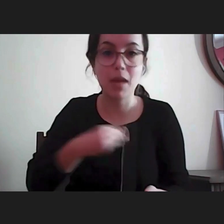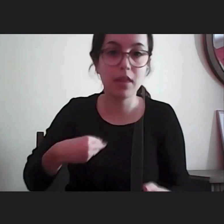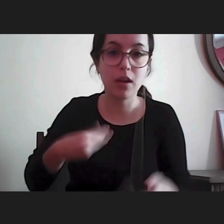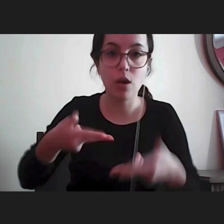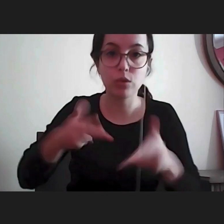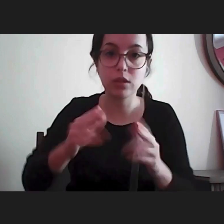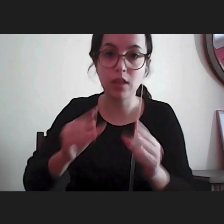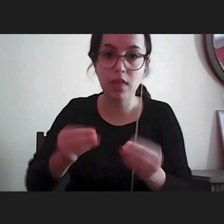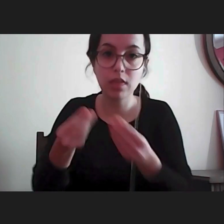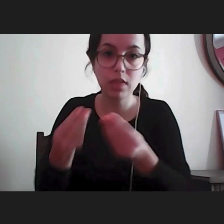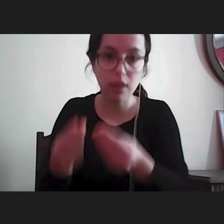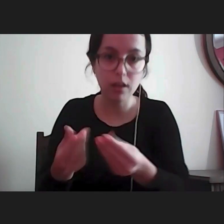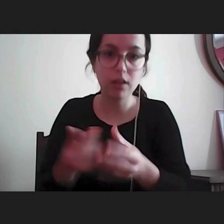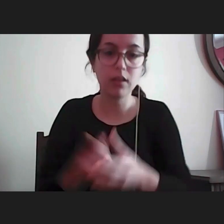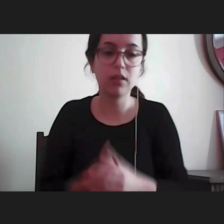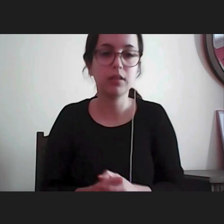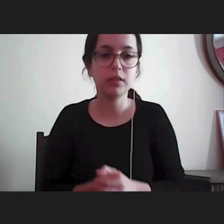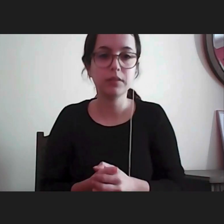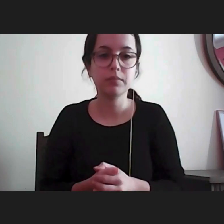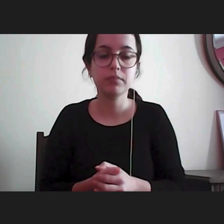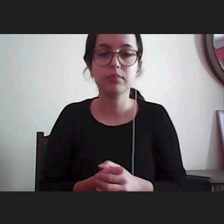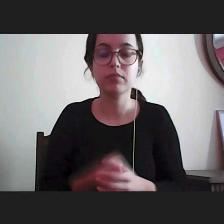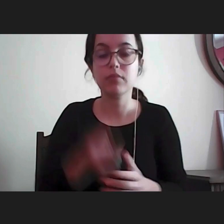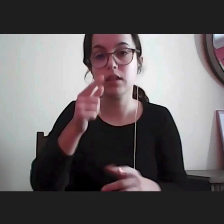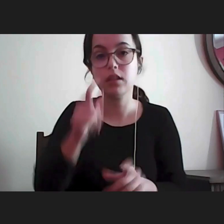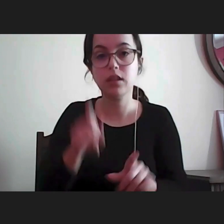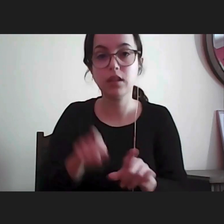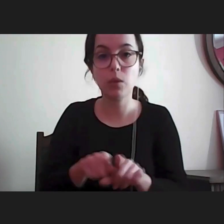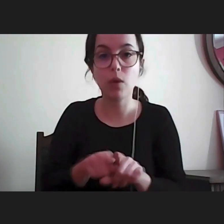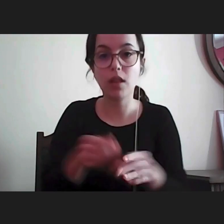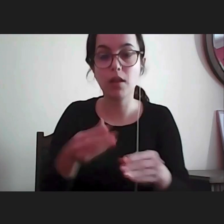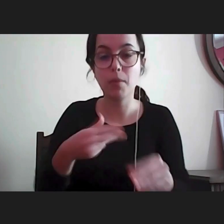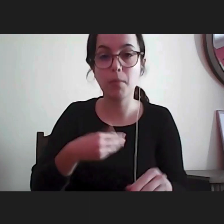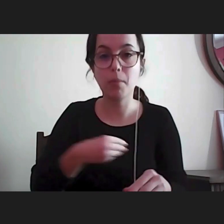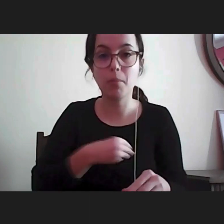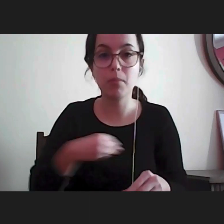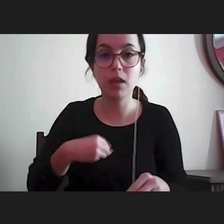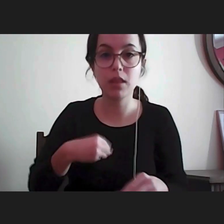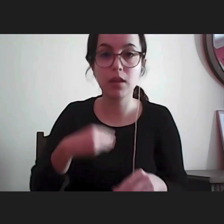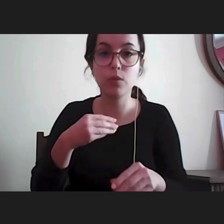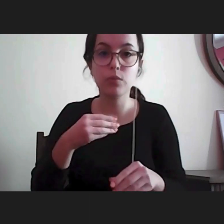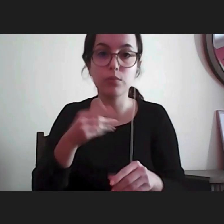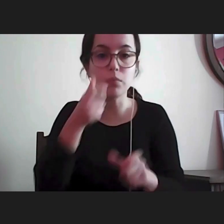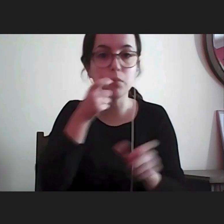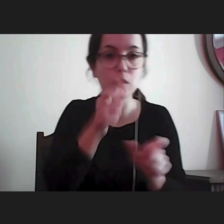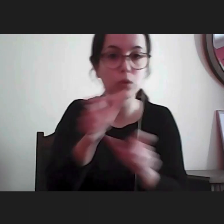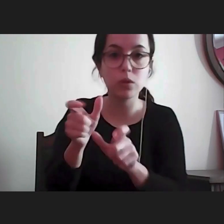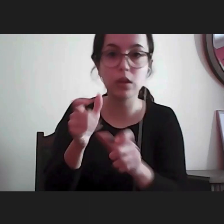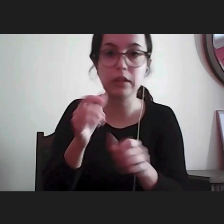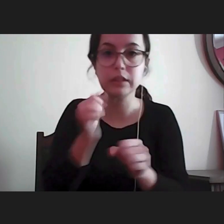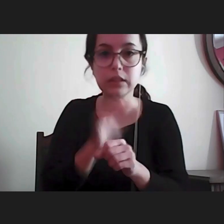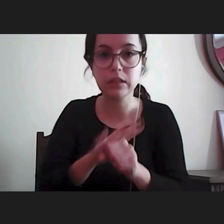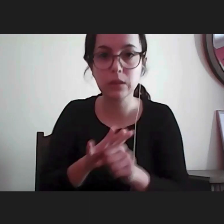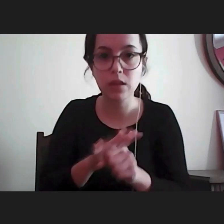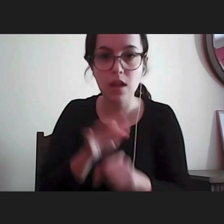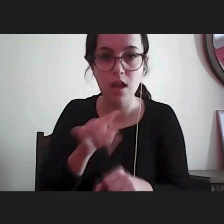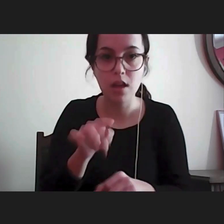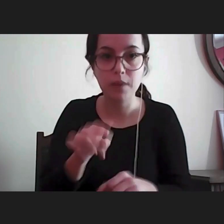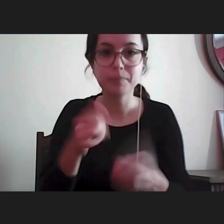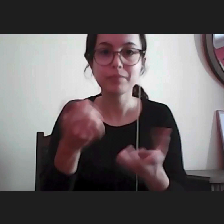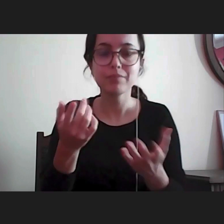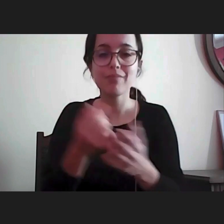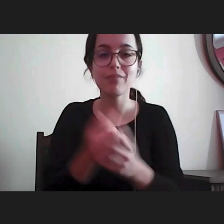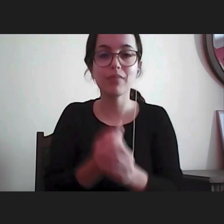comunicado ao médico para validação ou para revisão se fosse o caso disso curioso é pensar que